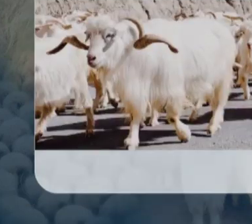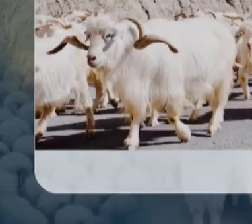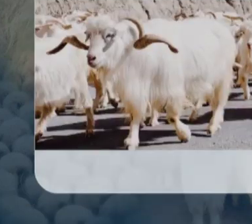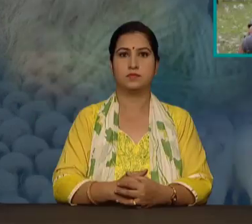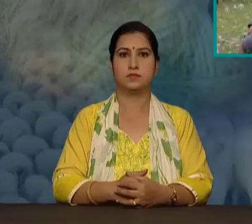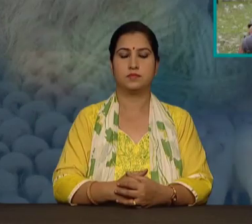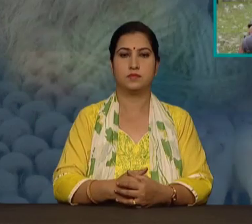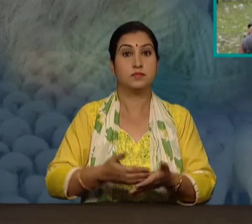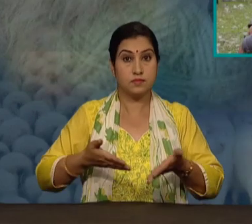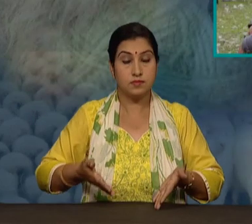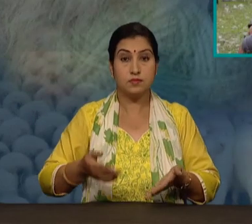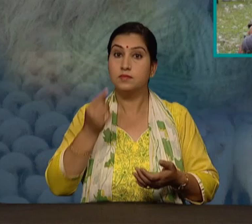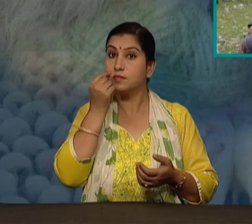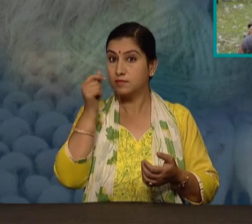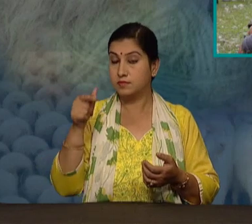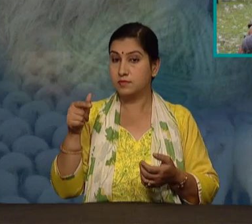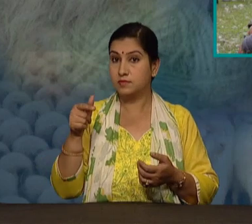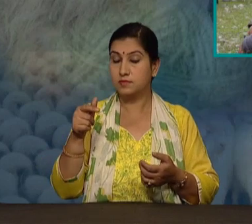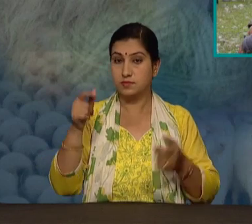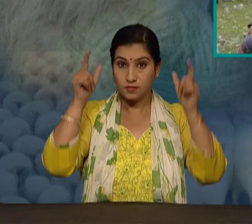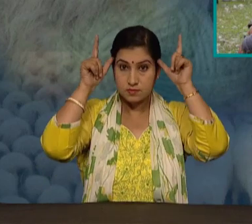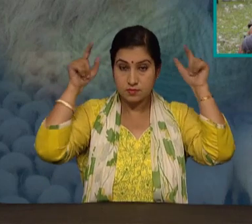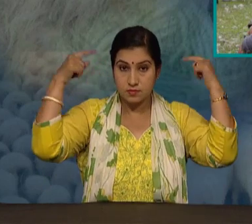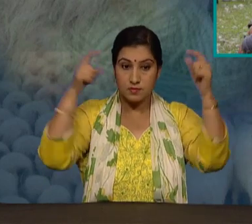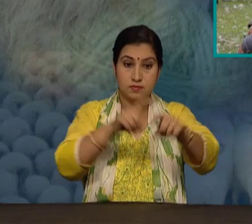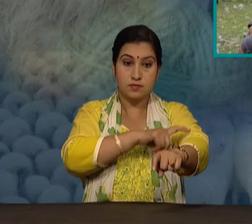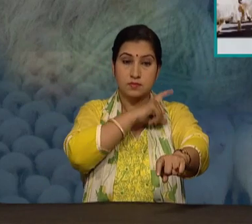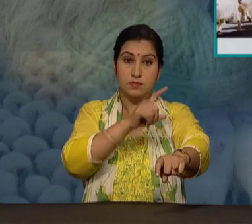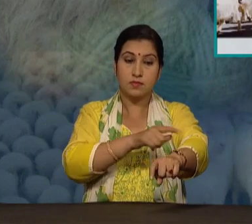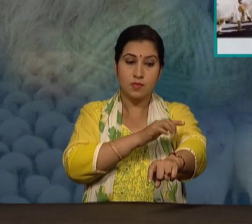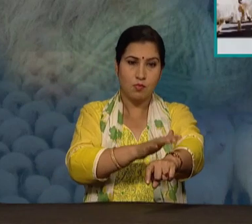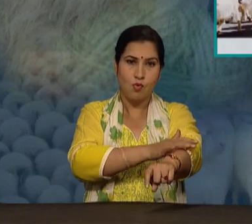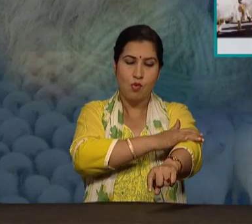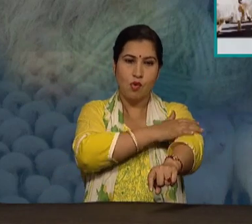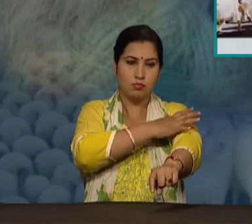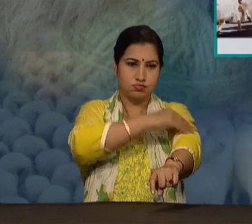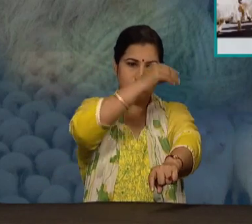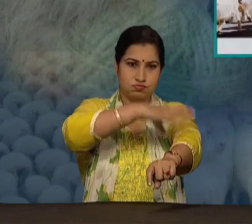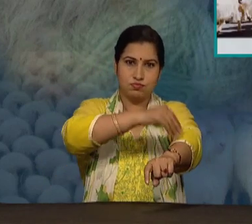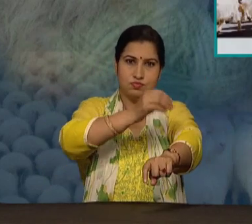अब गडरिये की भेडों के शरीर पर बालों की घनी वृद्धी हो चुकी है